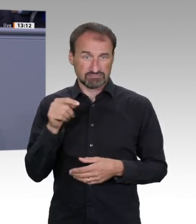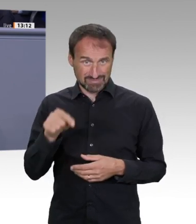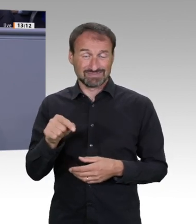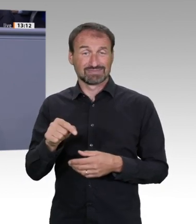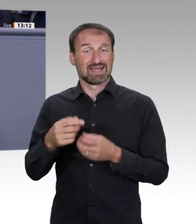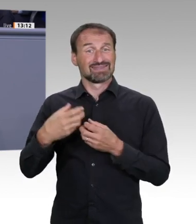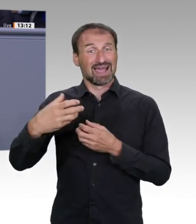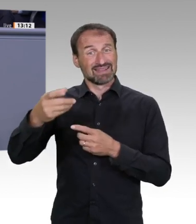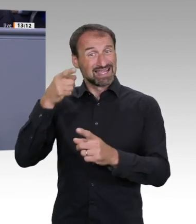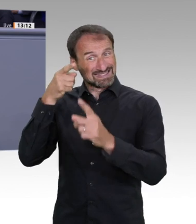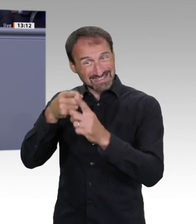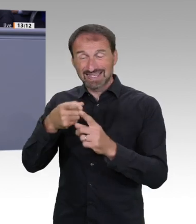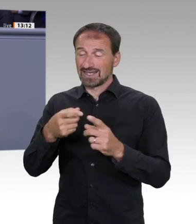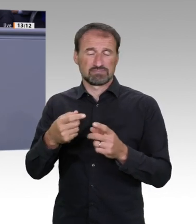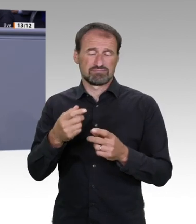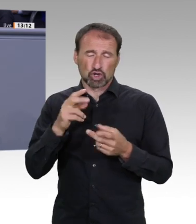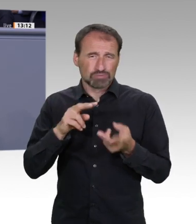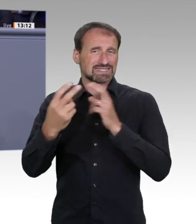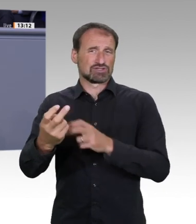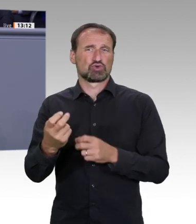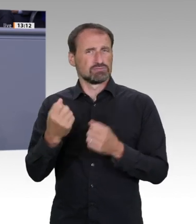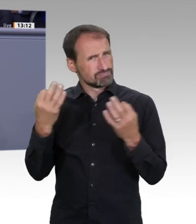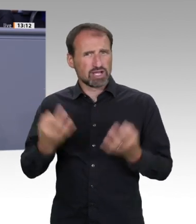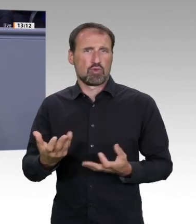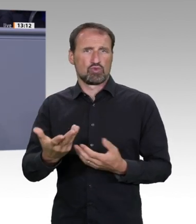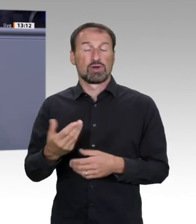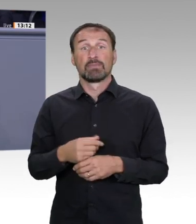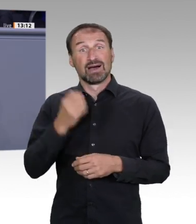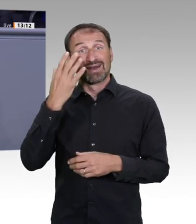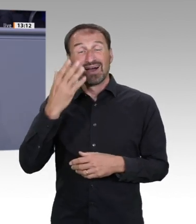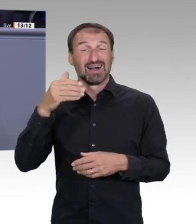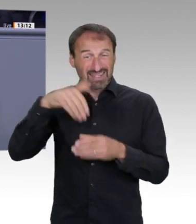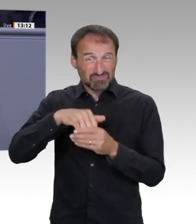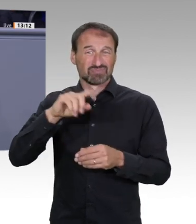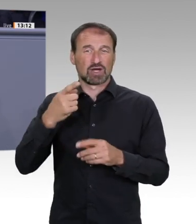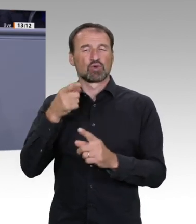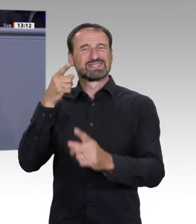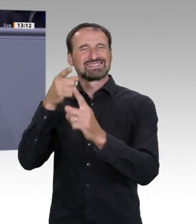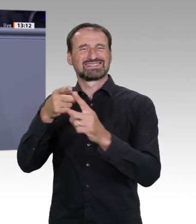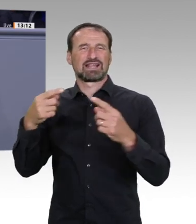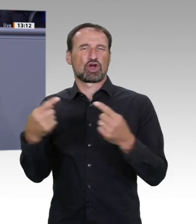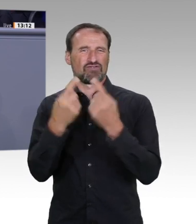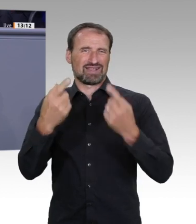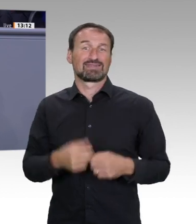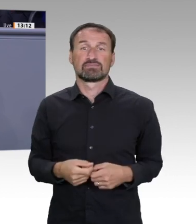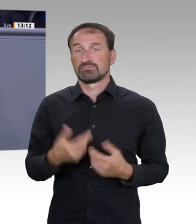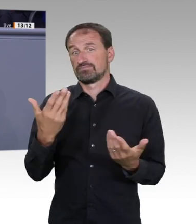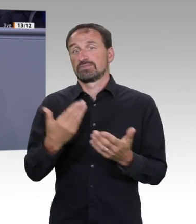verschiedene Methoden einer solchen Prüfung wissenschaftlich evaluieren können. Ich verspreche mir von dieser Idee vor allem mehr Systematik und